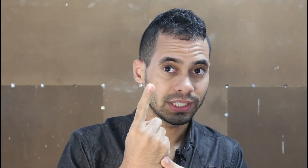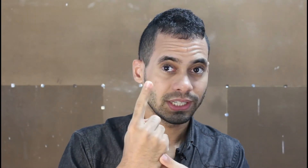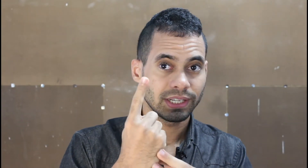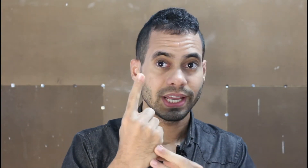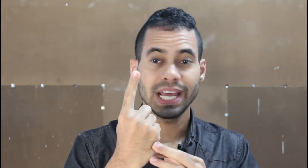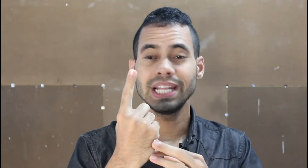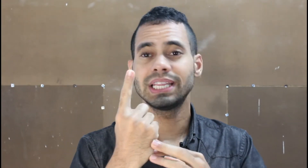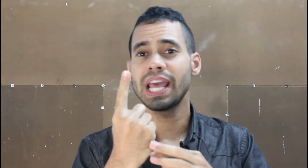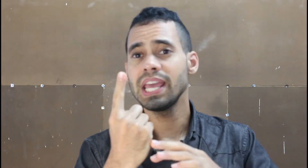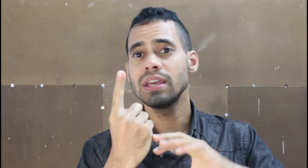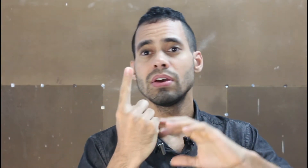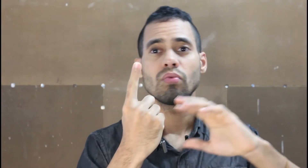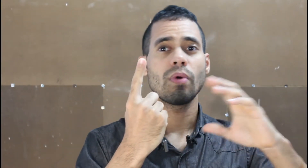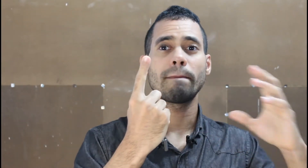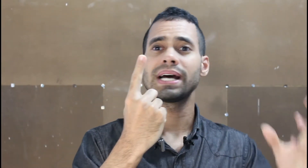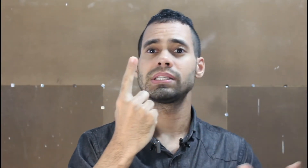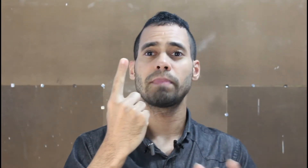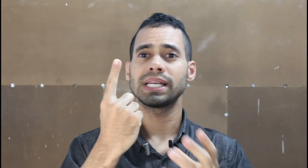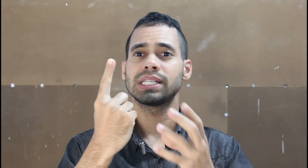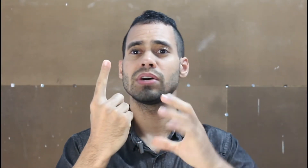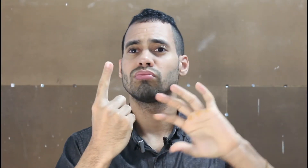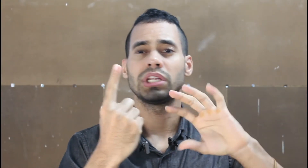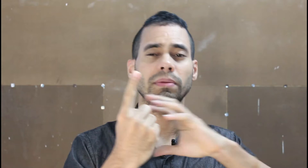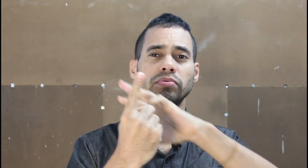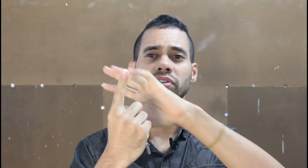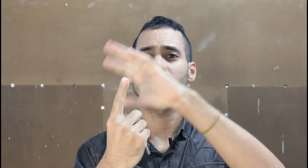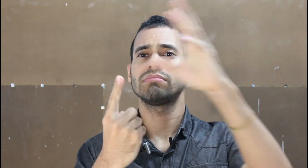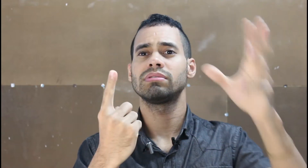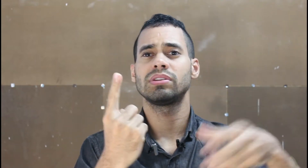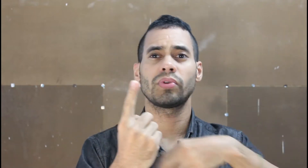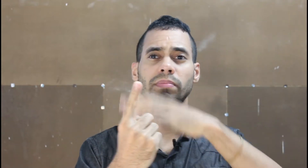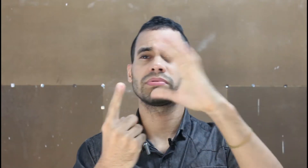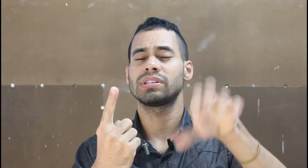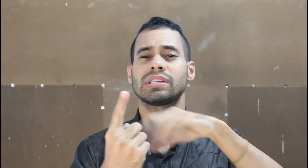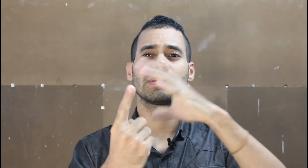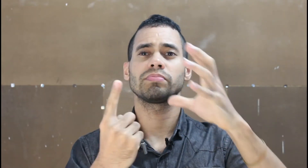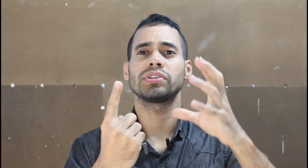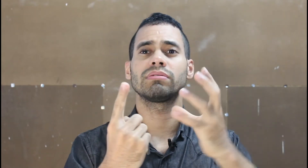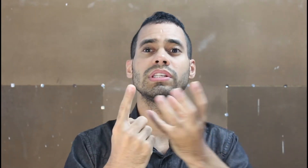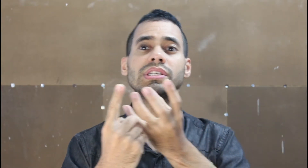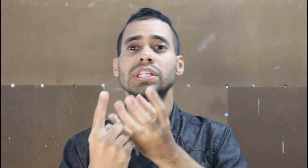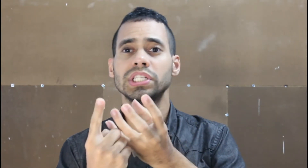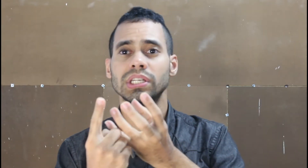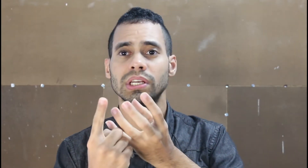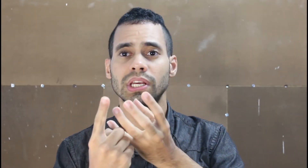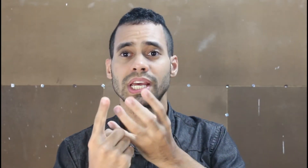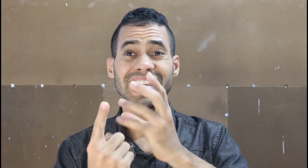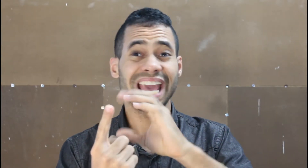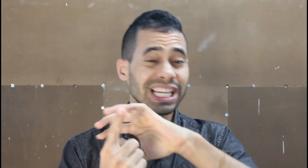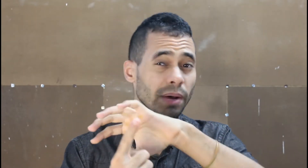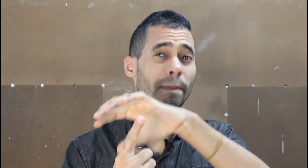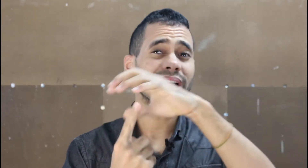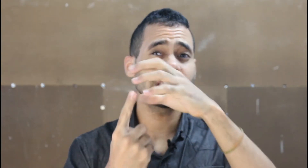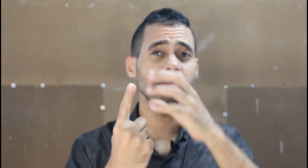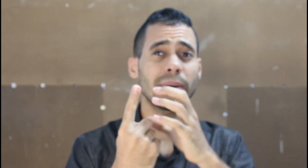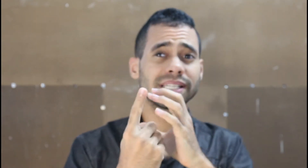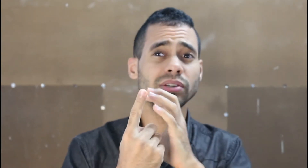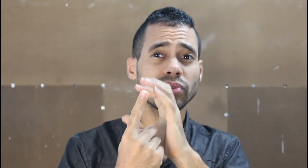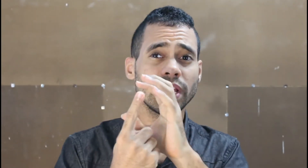Ele tem uma participação, 30%, 50%, 60%, que seja, que essa participação dele,